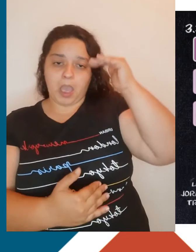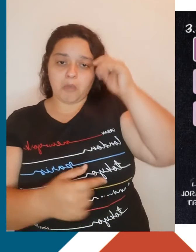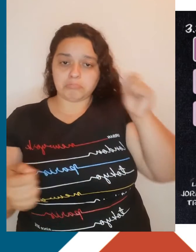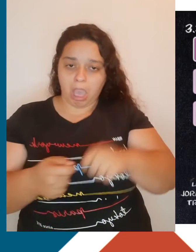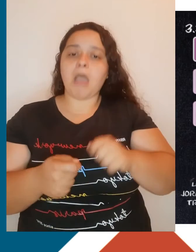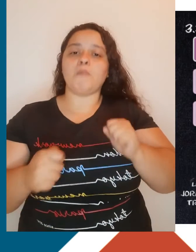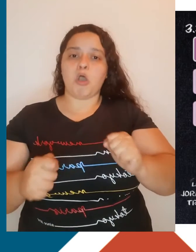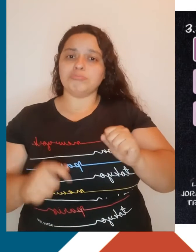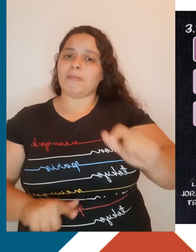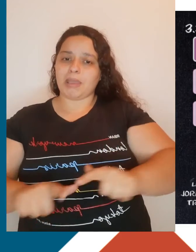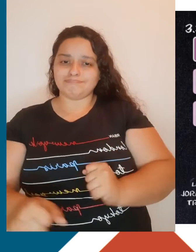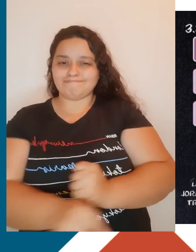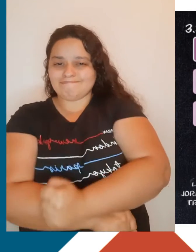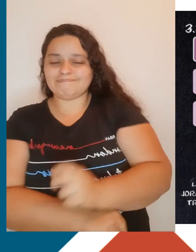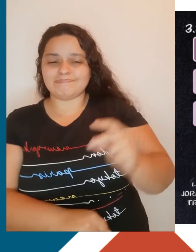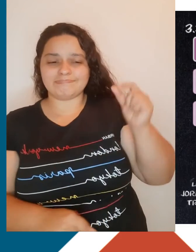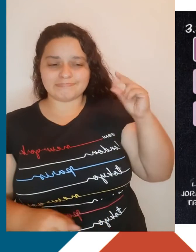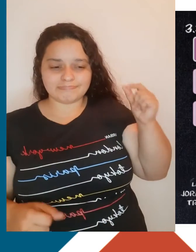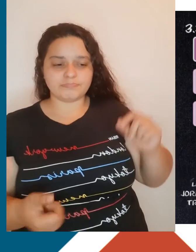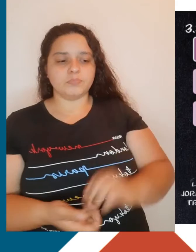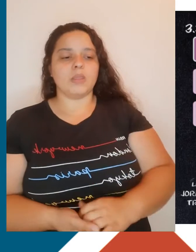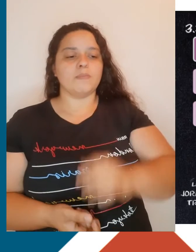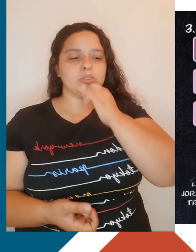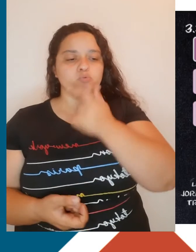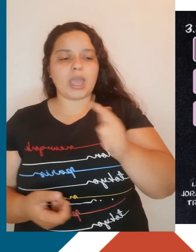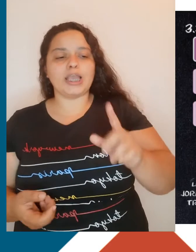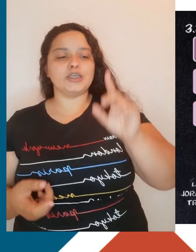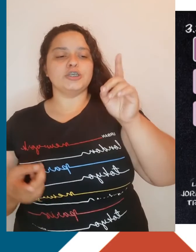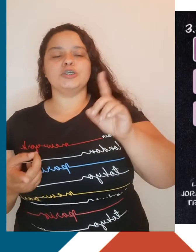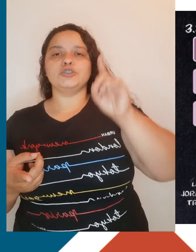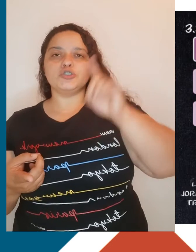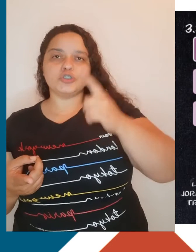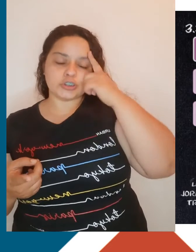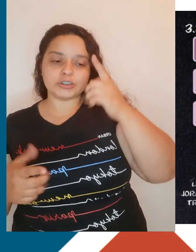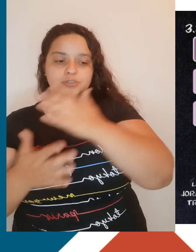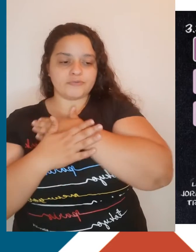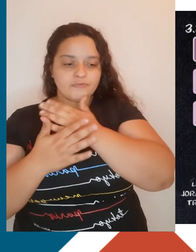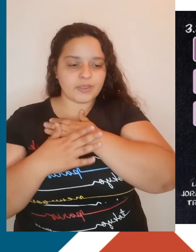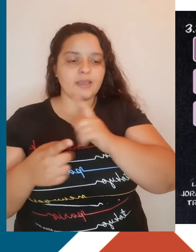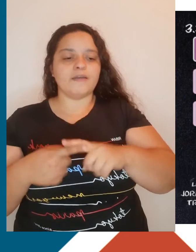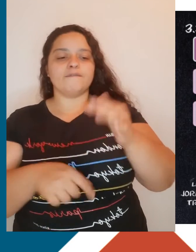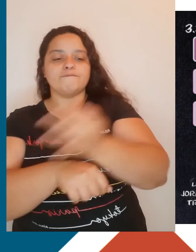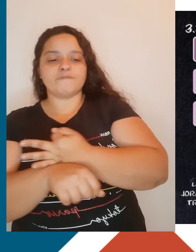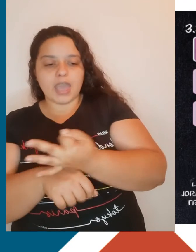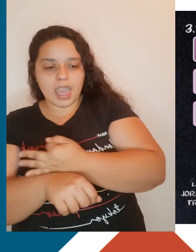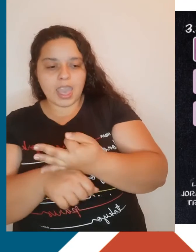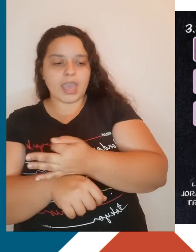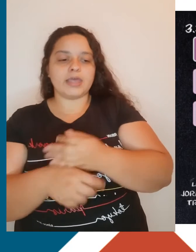trabalhistas básicos, como jornada de trabalho, dia de descanso, férias, indenização em caso de acidente de trabalho, auxílio